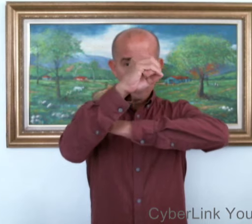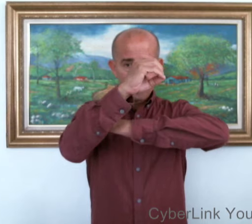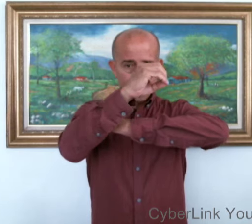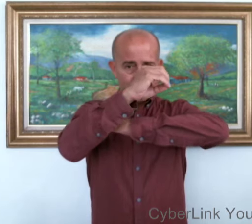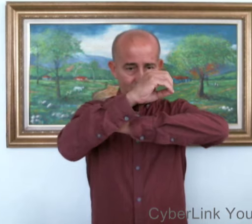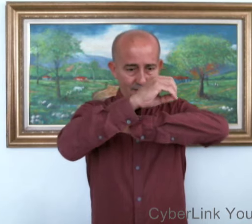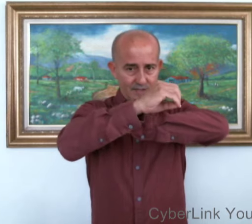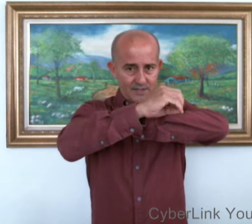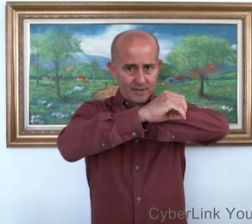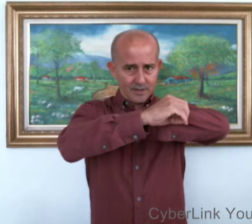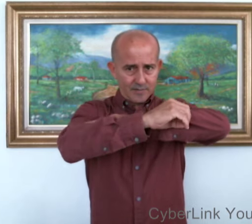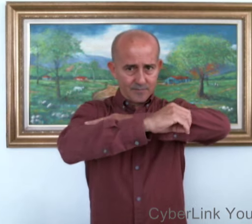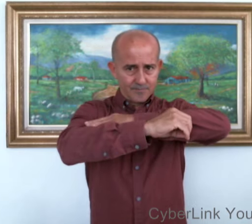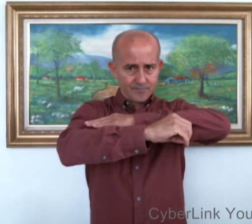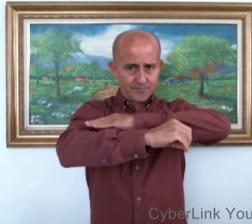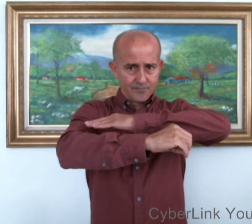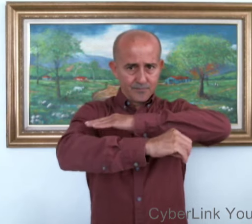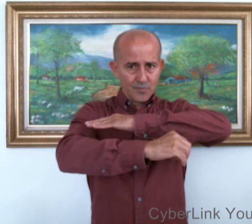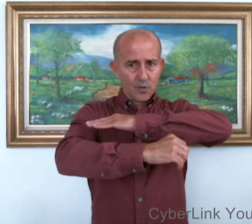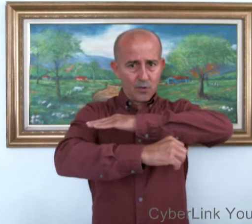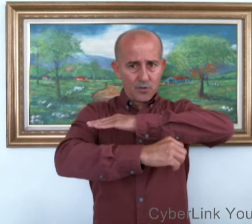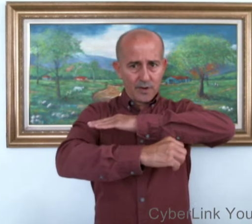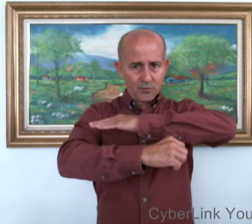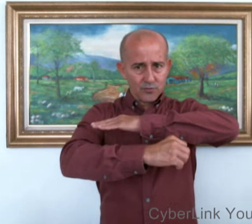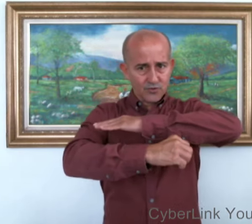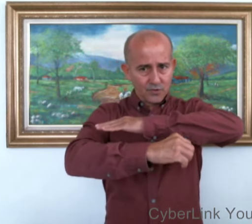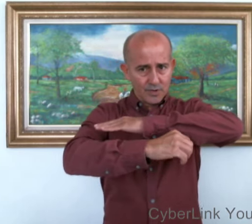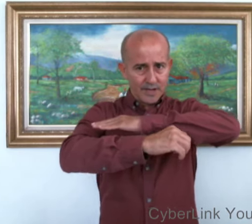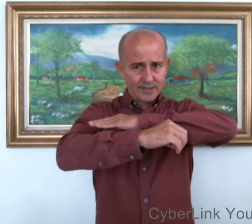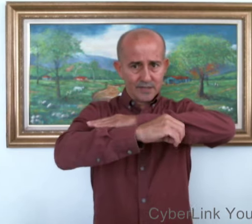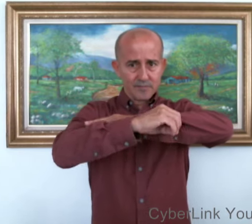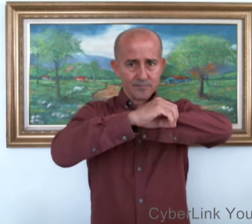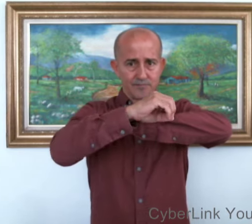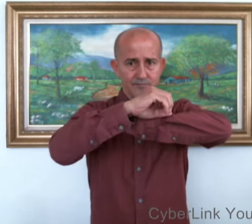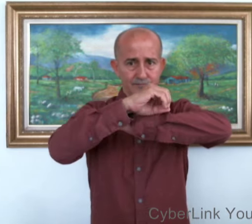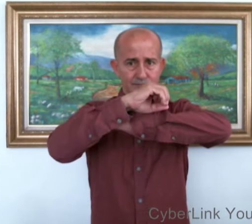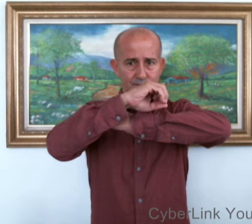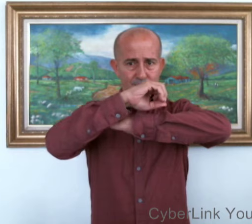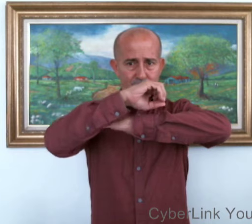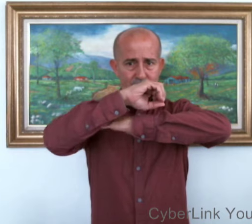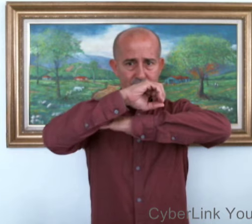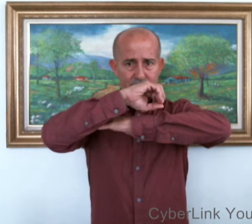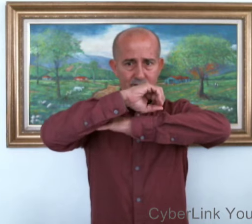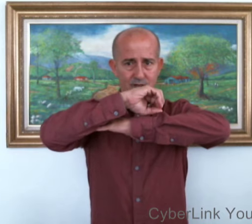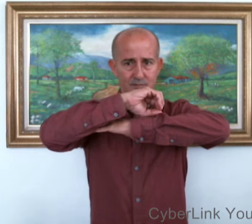Atardecer. O. Algunos solos la hacen. Amanecer.